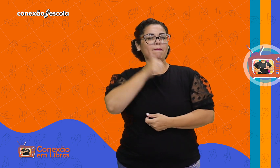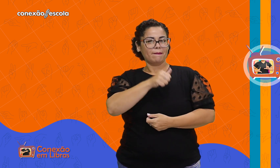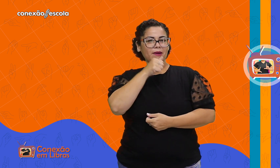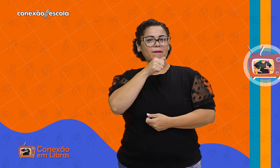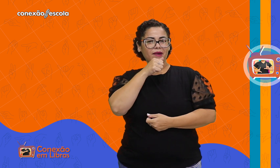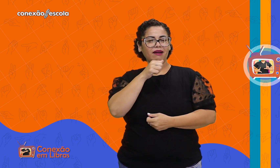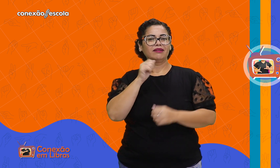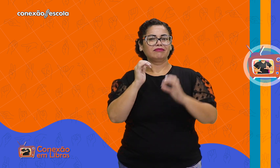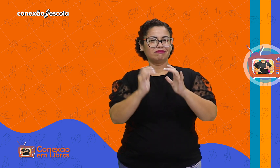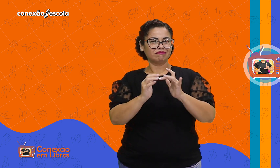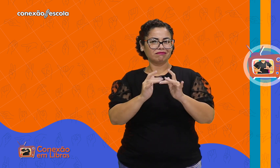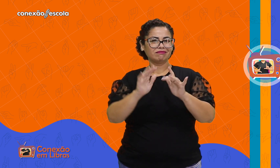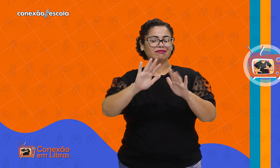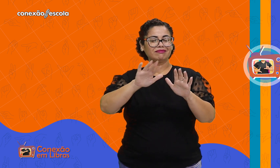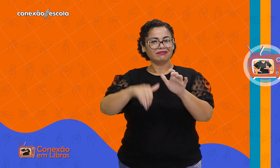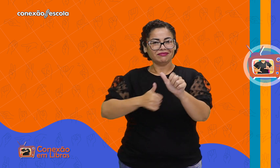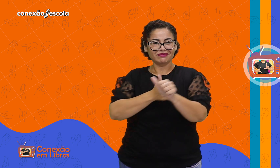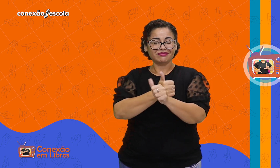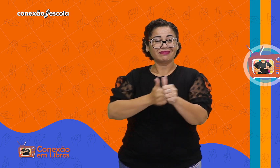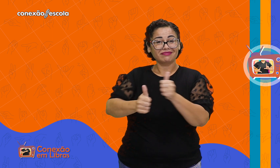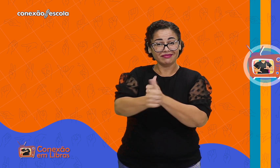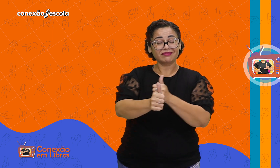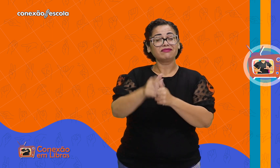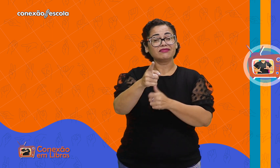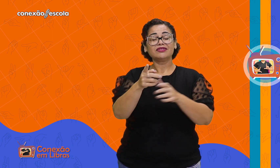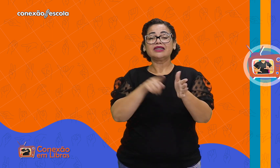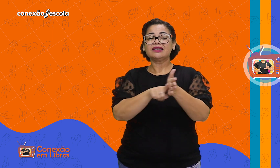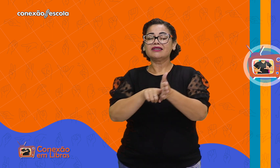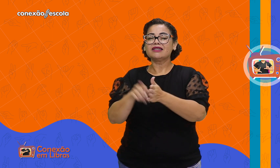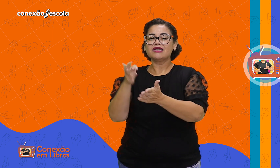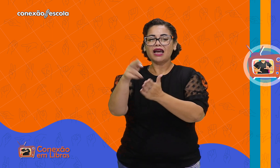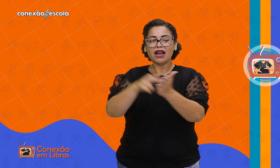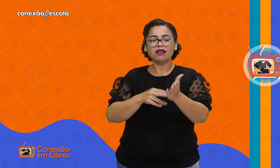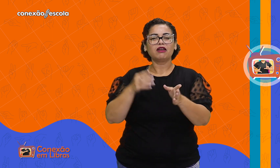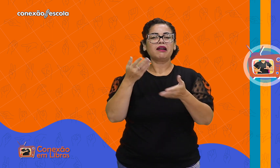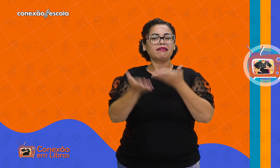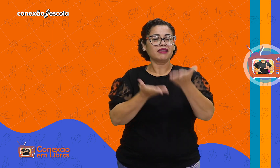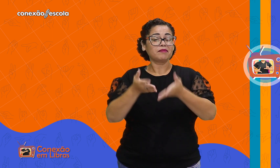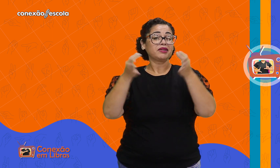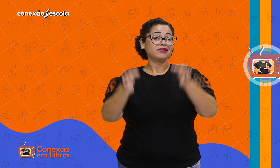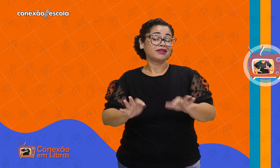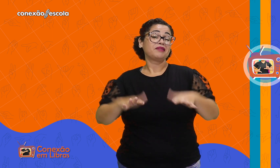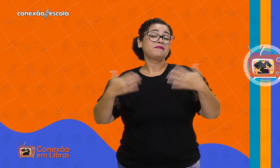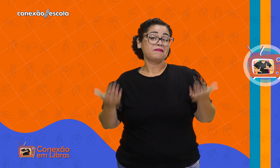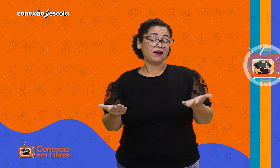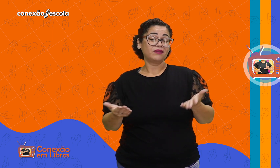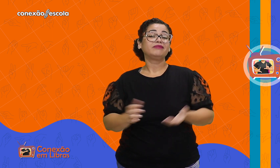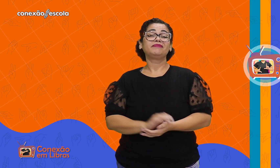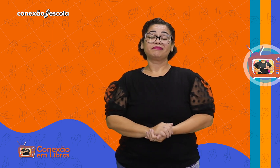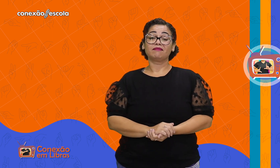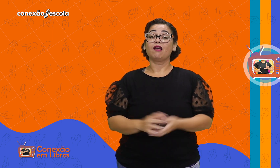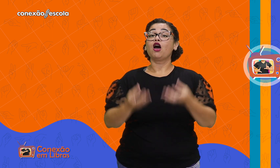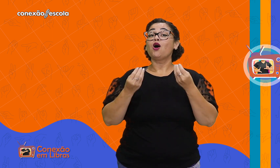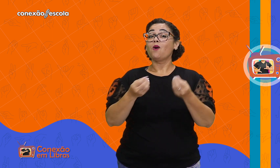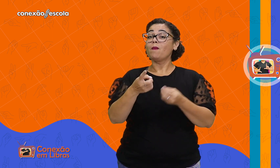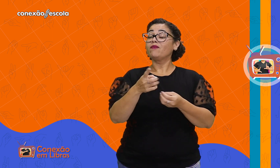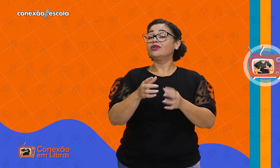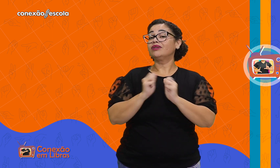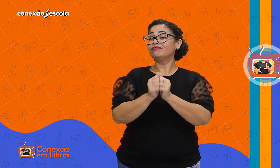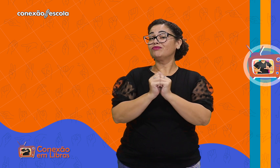como mãe atípica, onde conseguiu buscar informações para o diagnóstico e tratamento correto e como